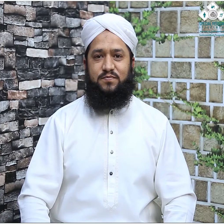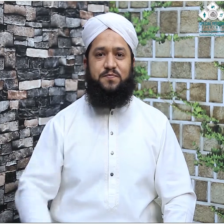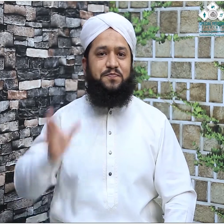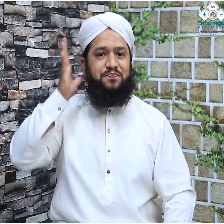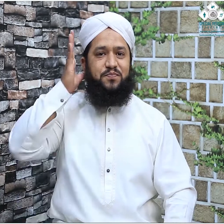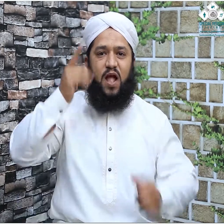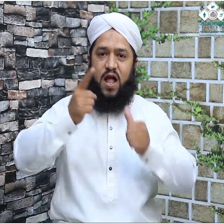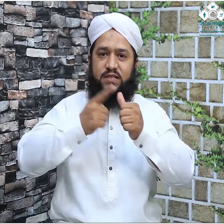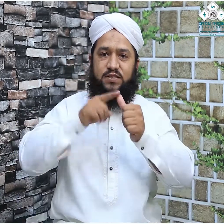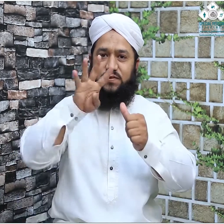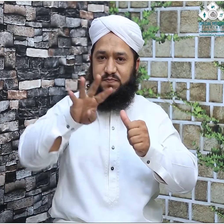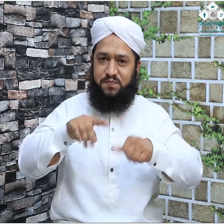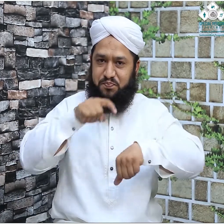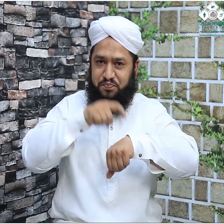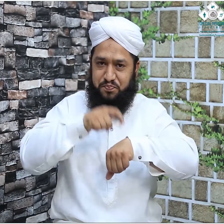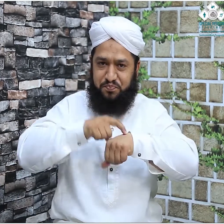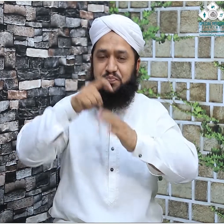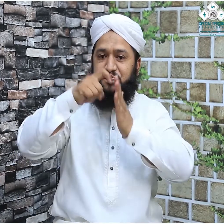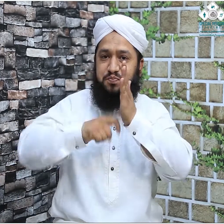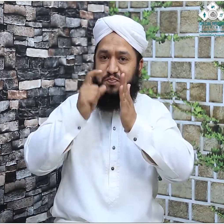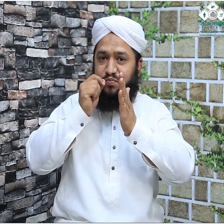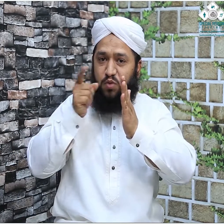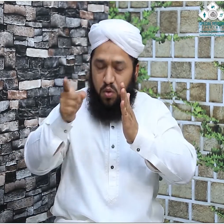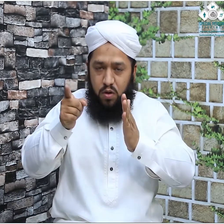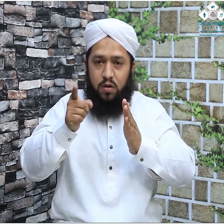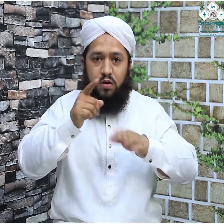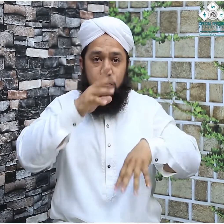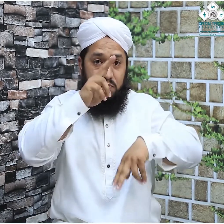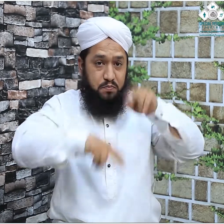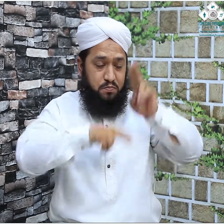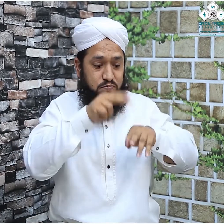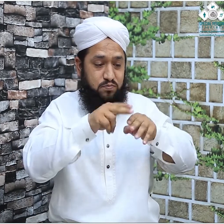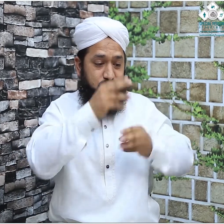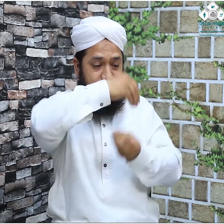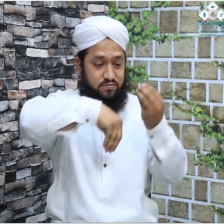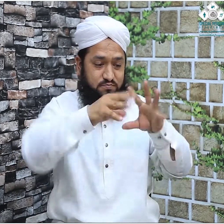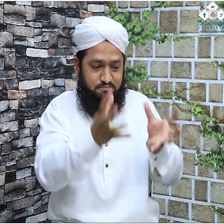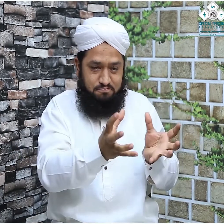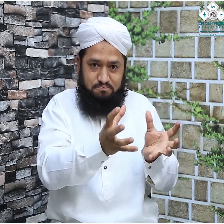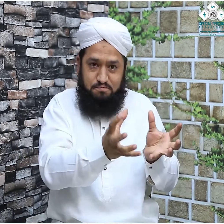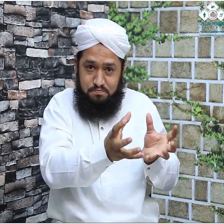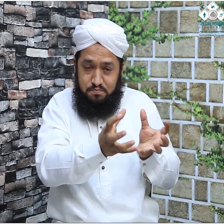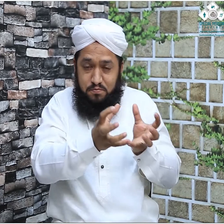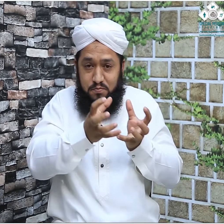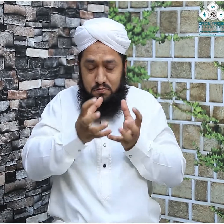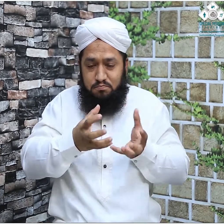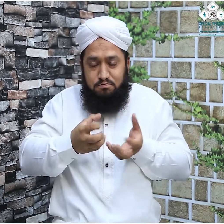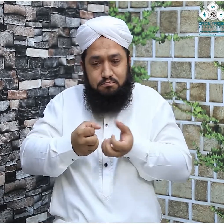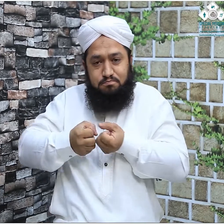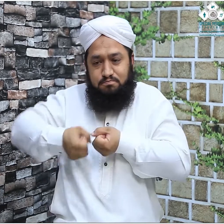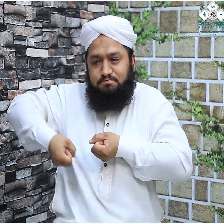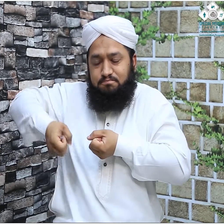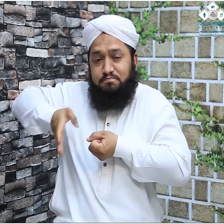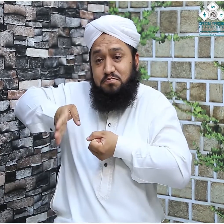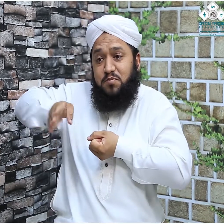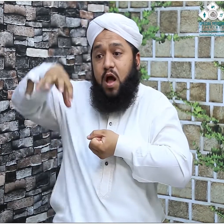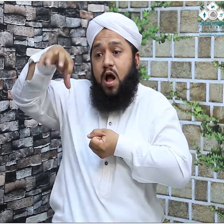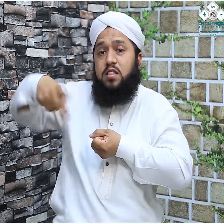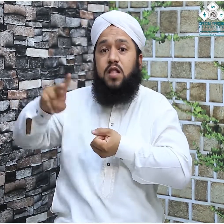اثر کے وقت جعفر بن حلاج نے حجرِ اسوط کو اخار لیا حجرِ اسوط کو نکال لیا اور اپنے ساتھ حجر کے